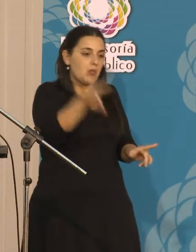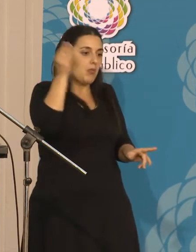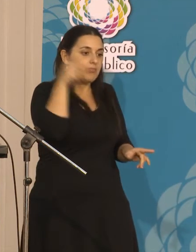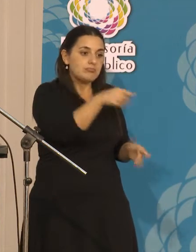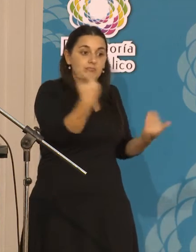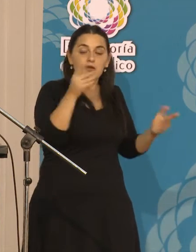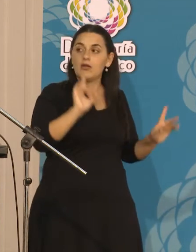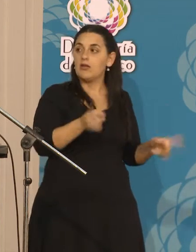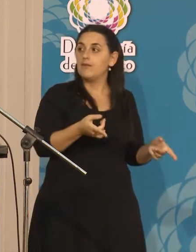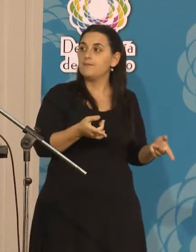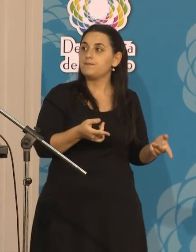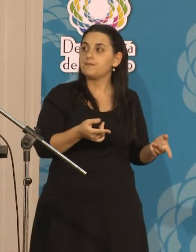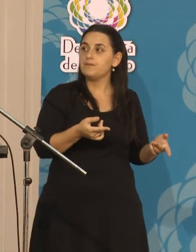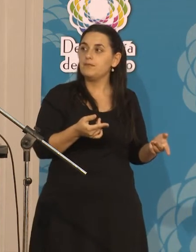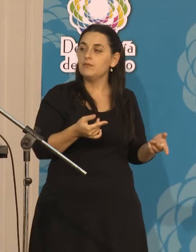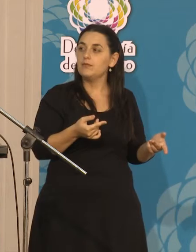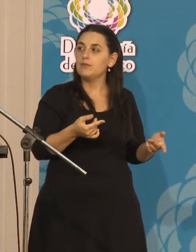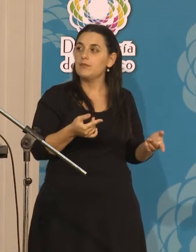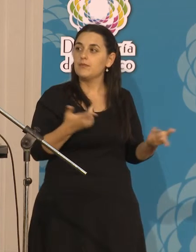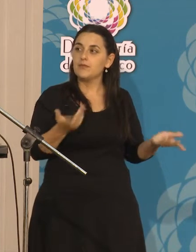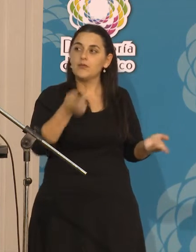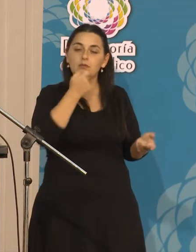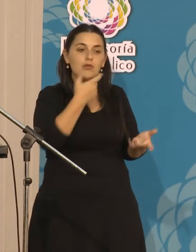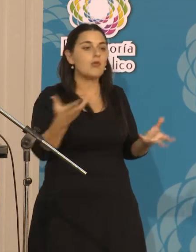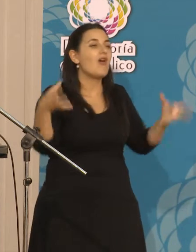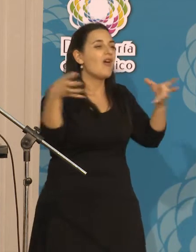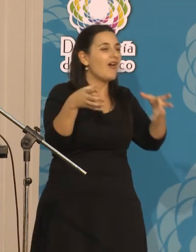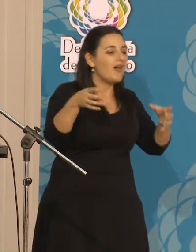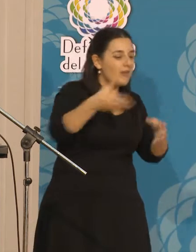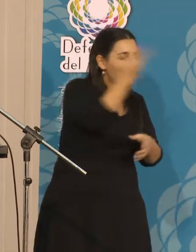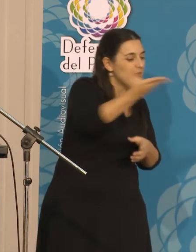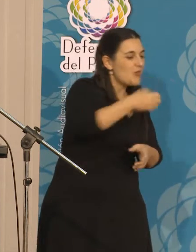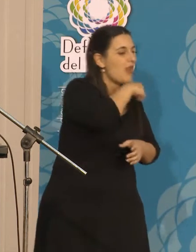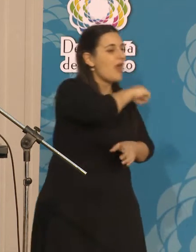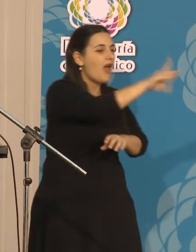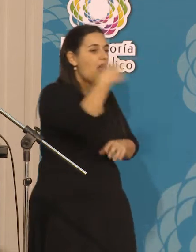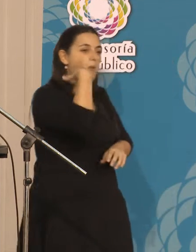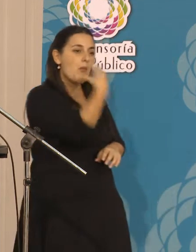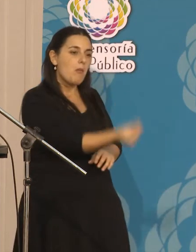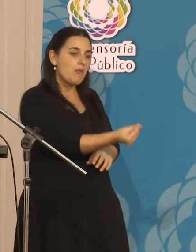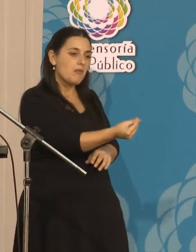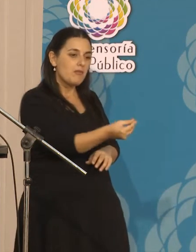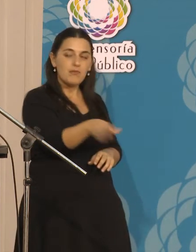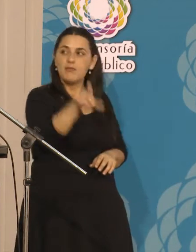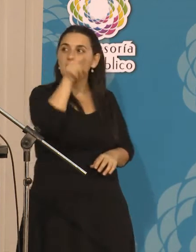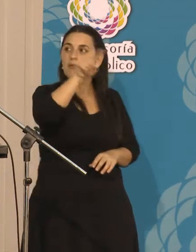lo que se valen mucho los campesinos, con N como dicen,